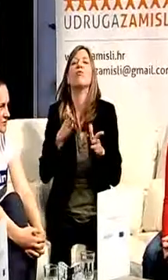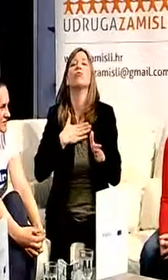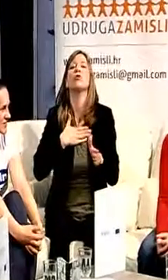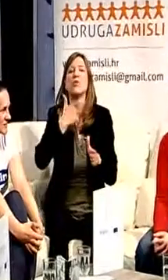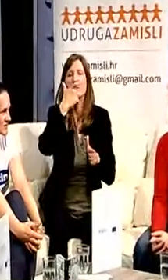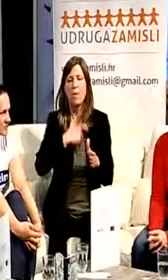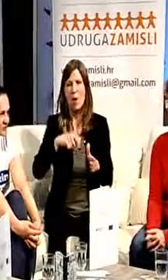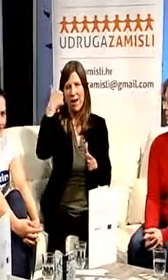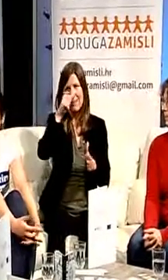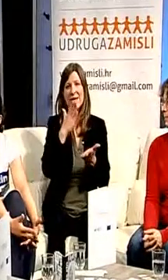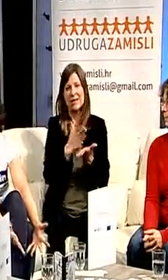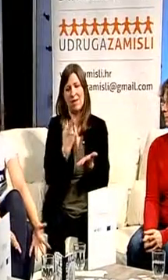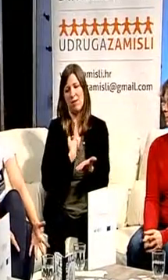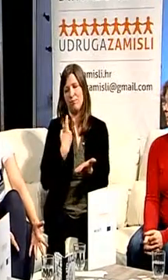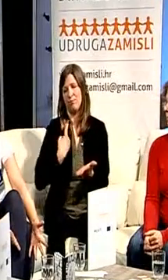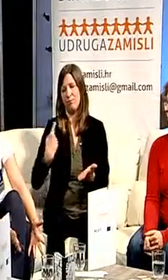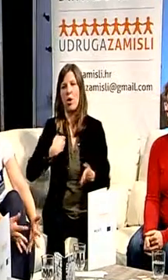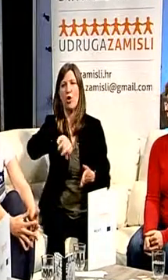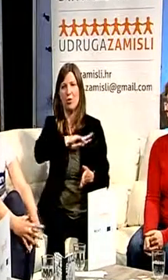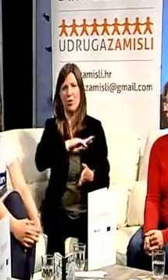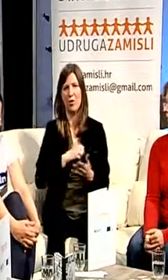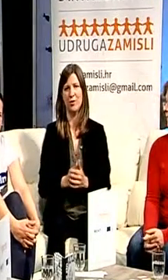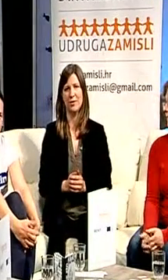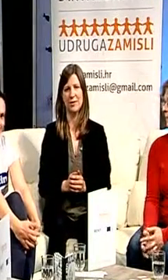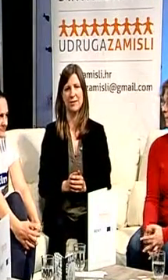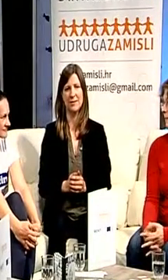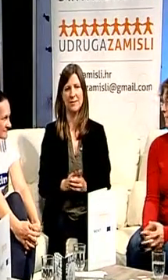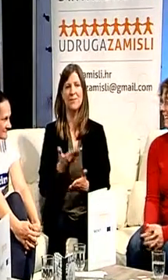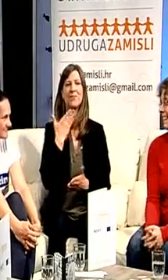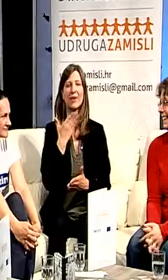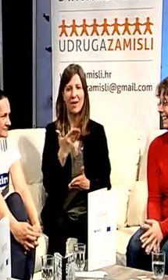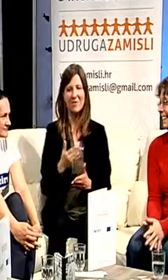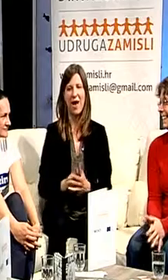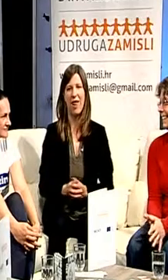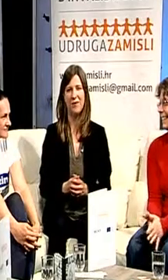koliko možemo sami, svako od nas. Moje gošće, hvala vam. Hvala te i hvala vam.